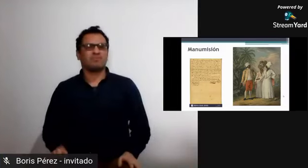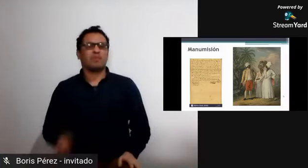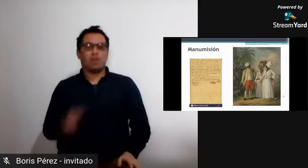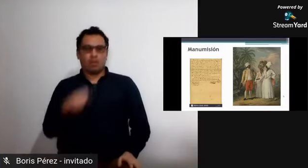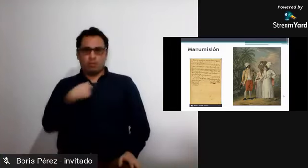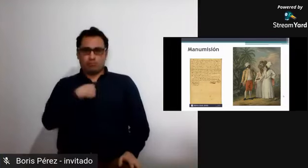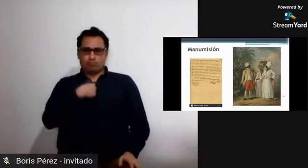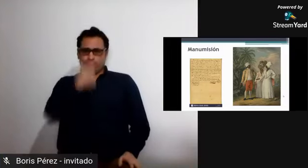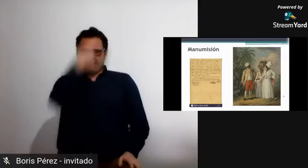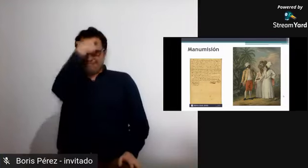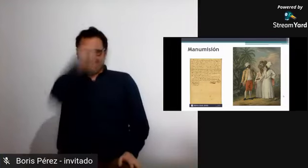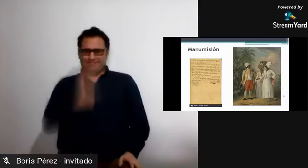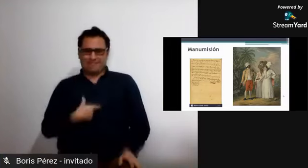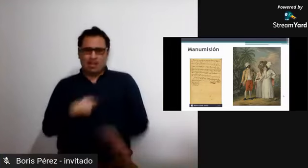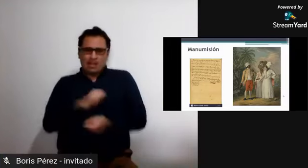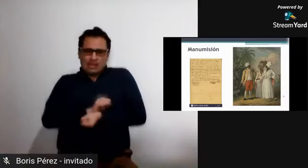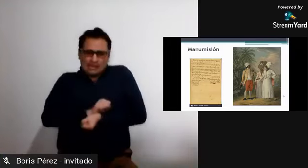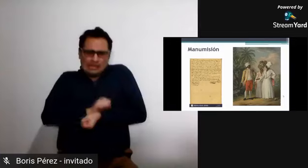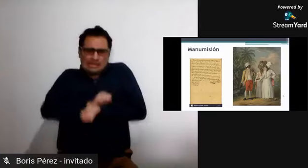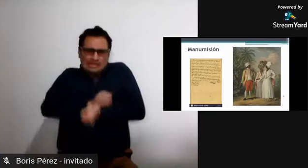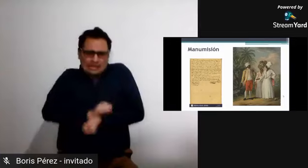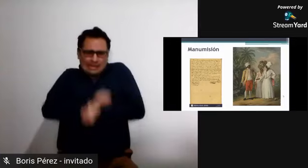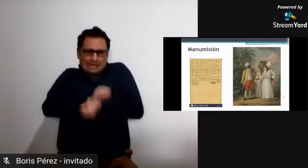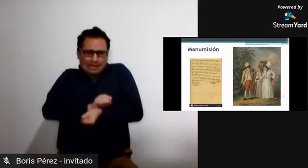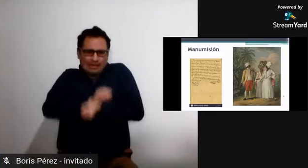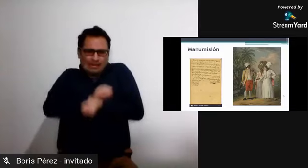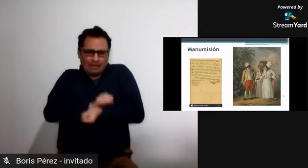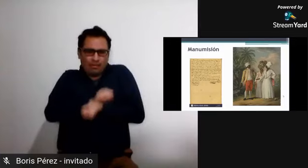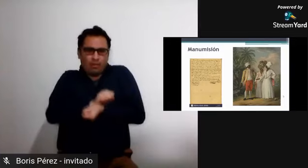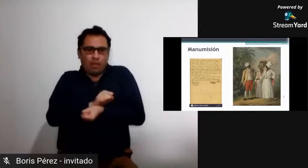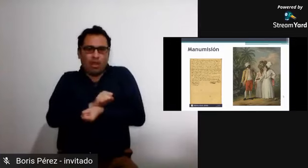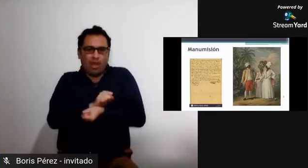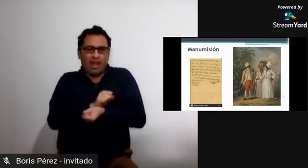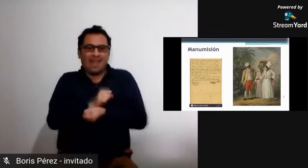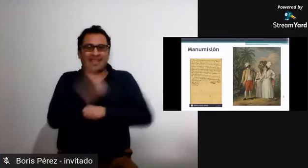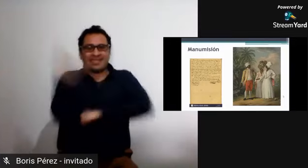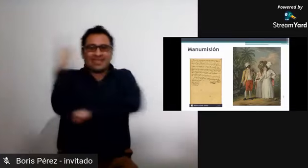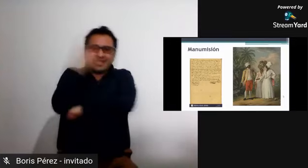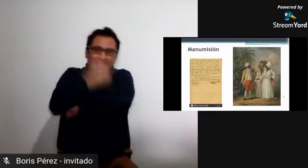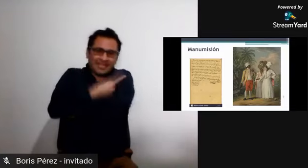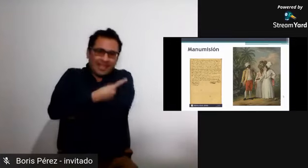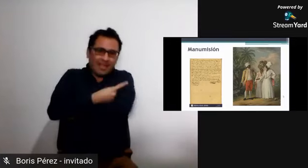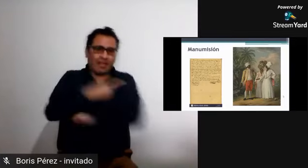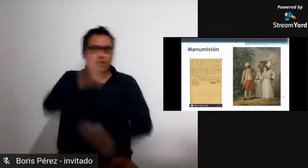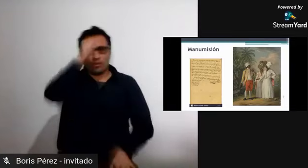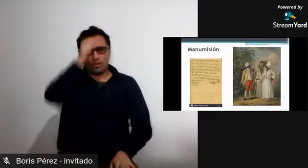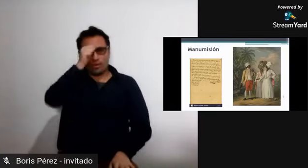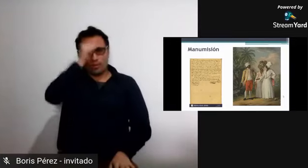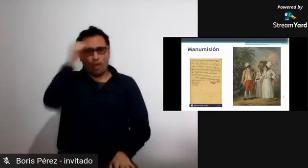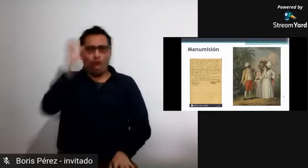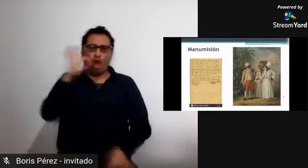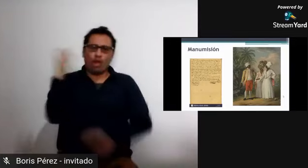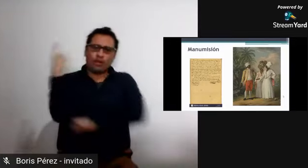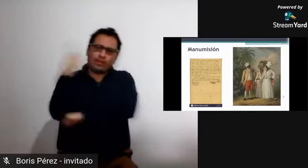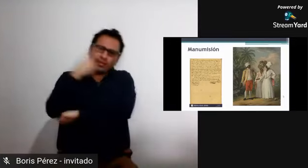Bueno, y la tercera opción para conseguir la libertad